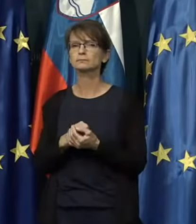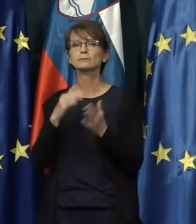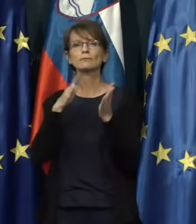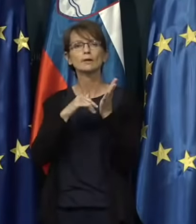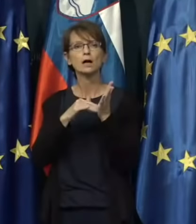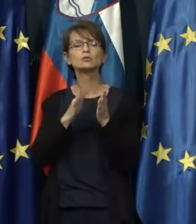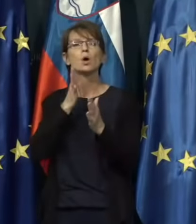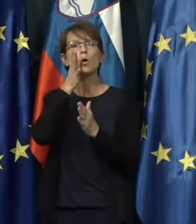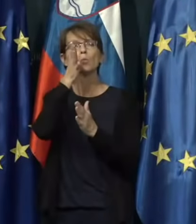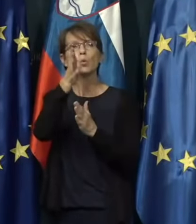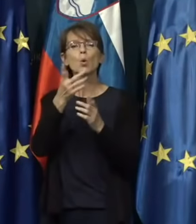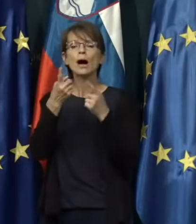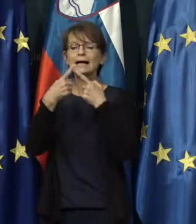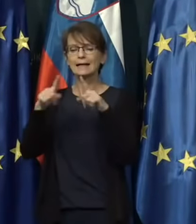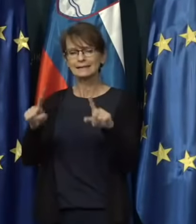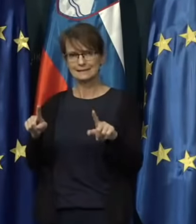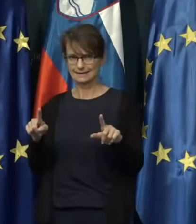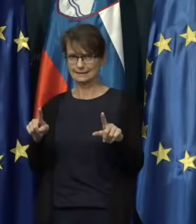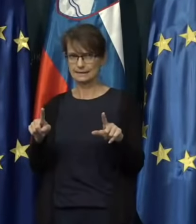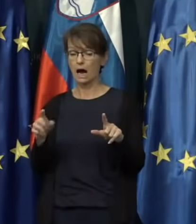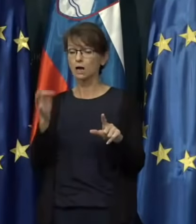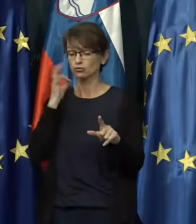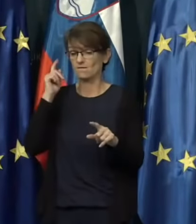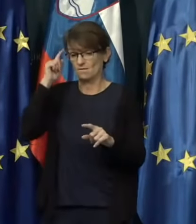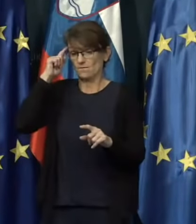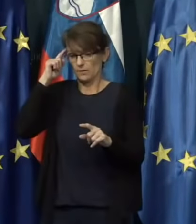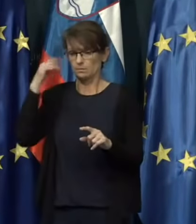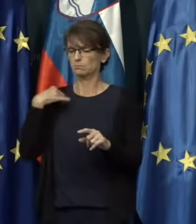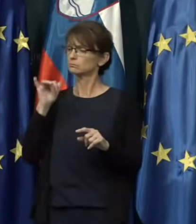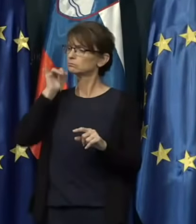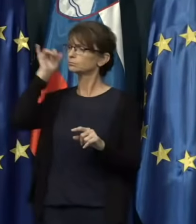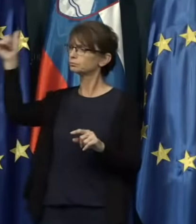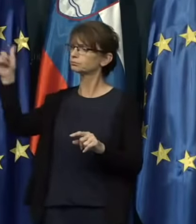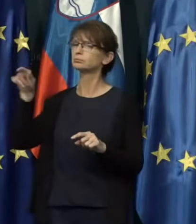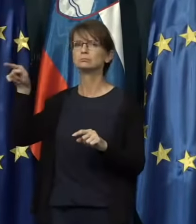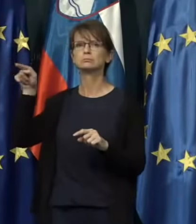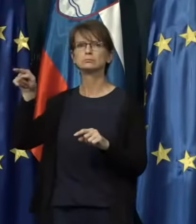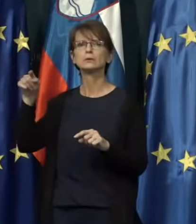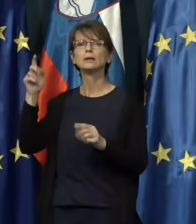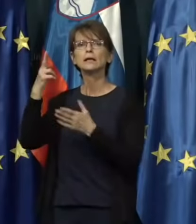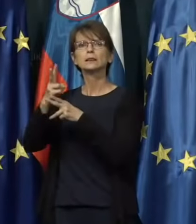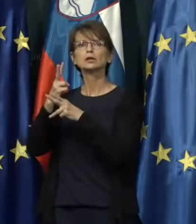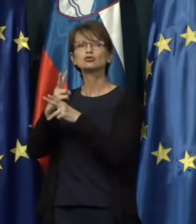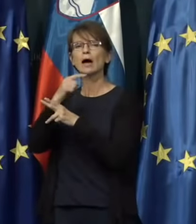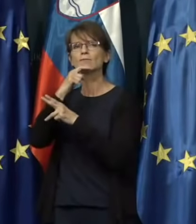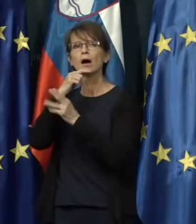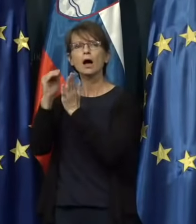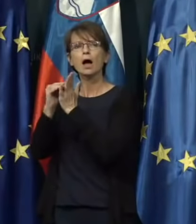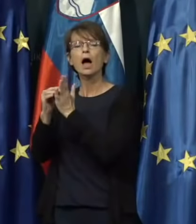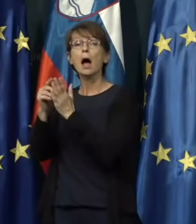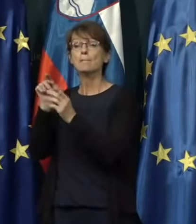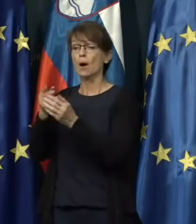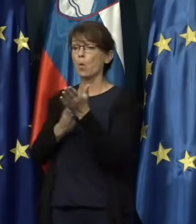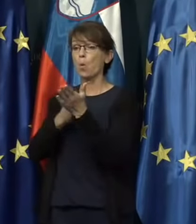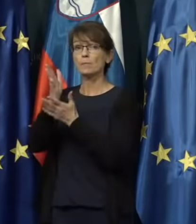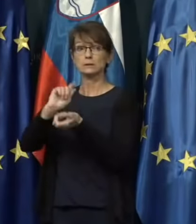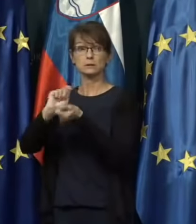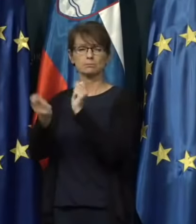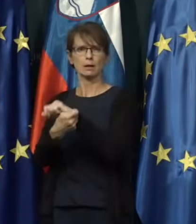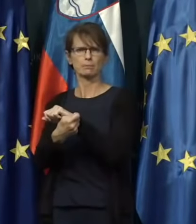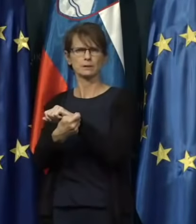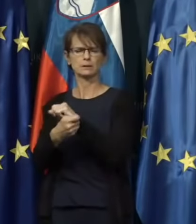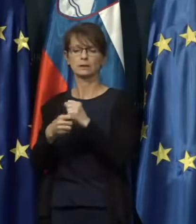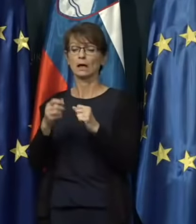Kakšna bo torej razlika, če veš, da greš v rdečo državo ali pa se spremeni v mes? Ker ste rekli, da je